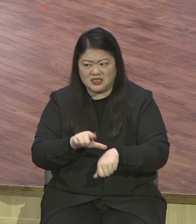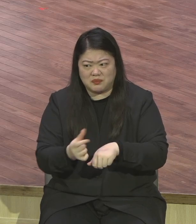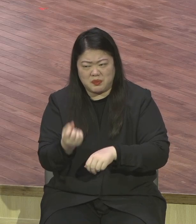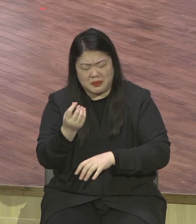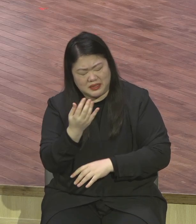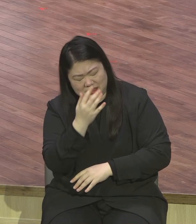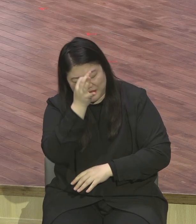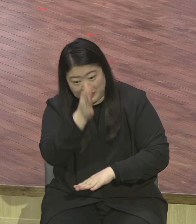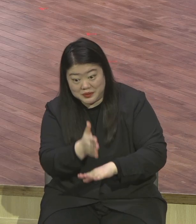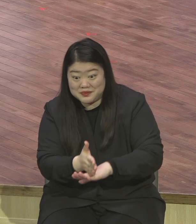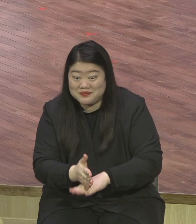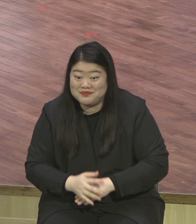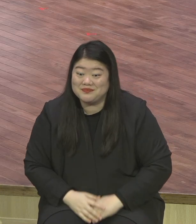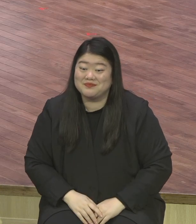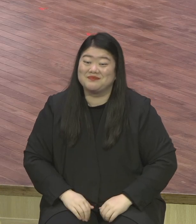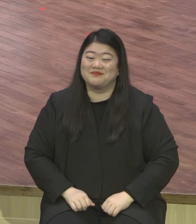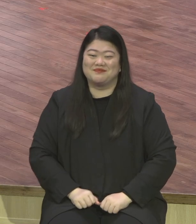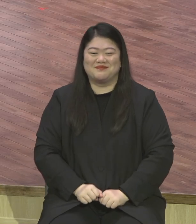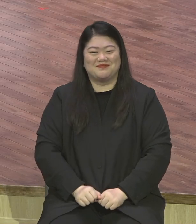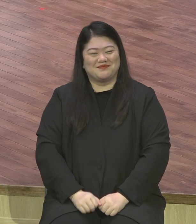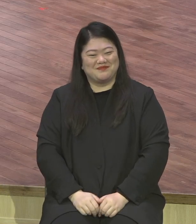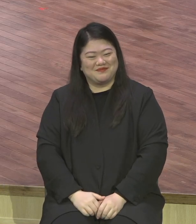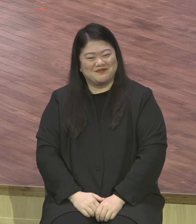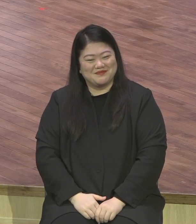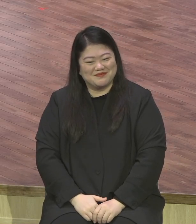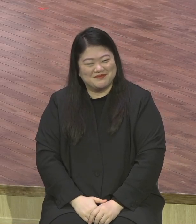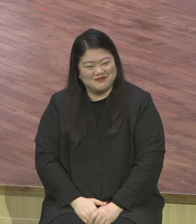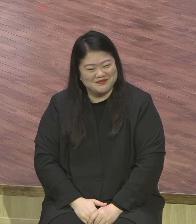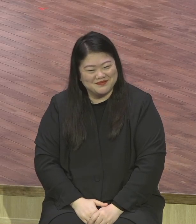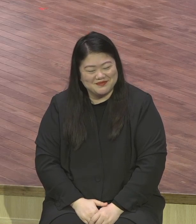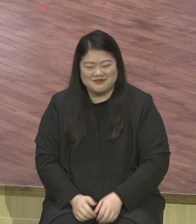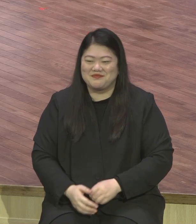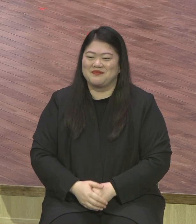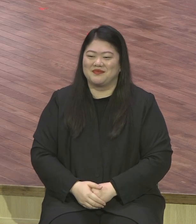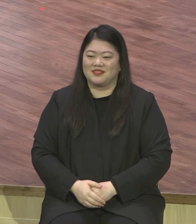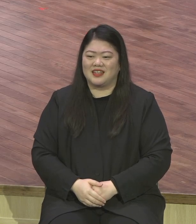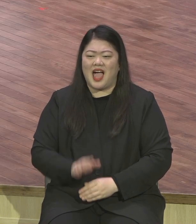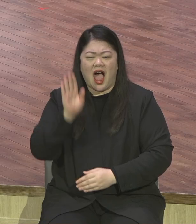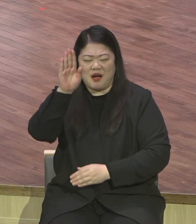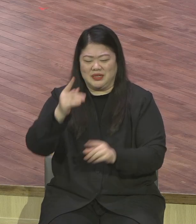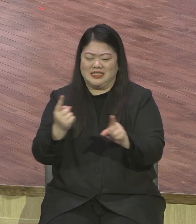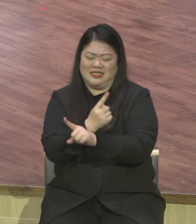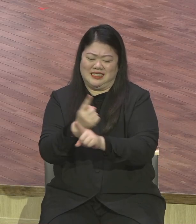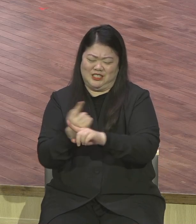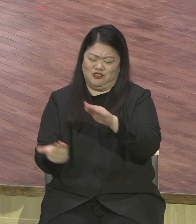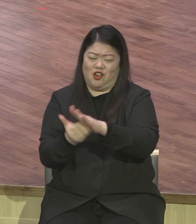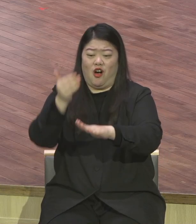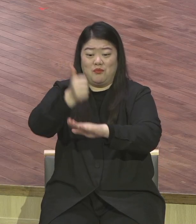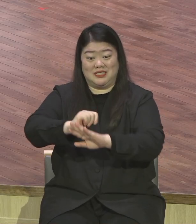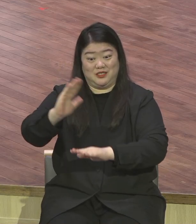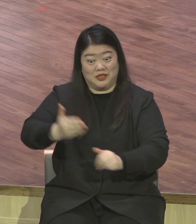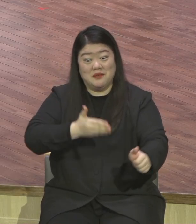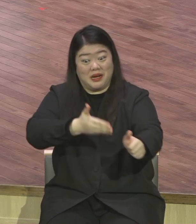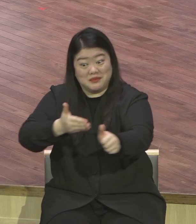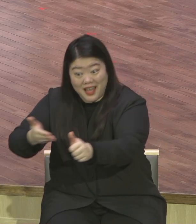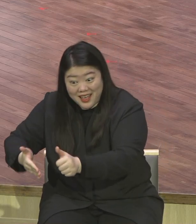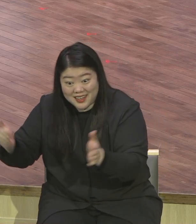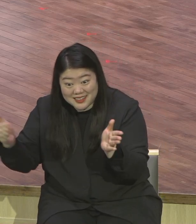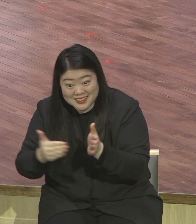그래서 모두다 주 서밋으로 멋지게 서시기를 제목으로 축복합니다 기도합시다 아버지